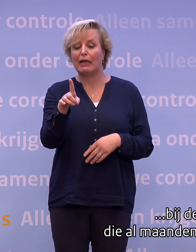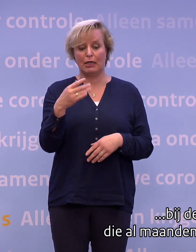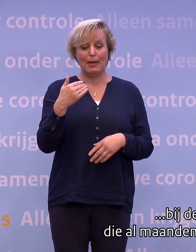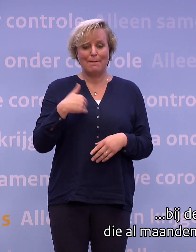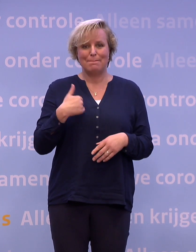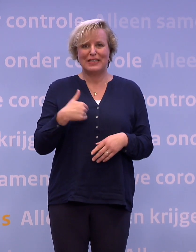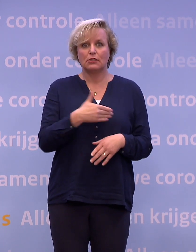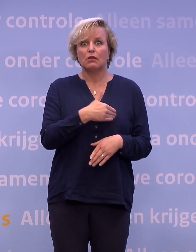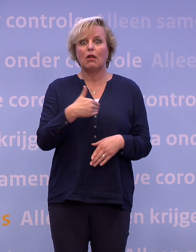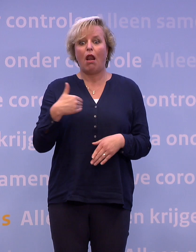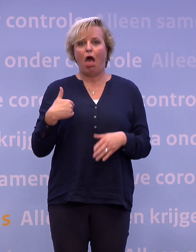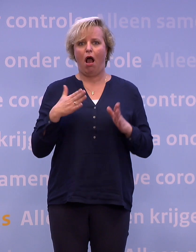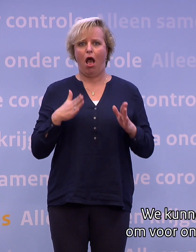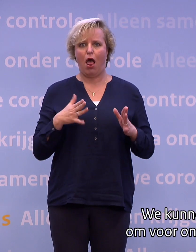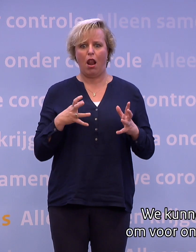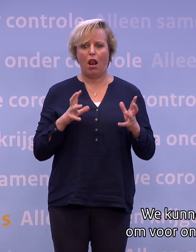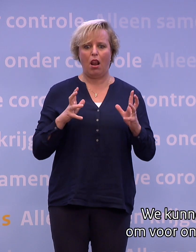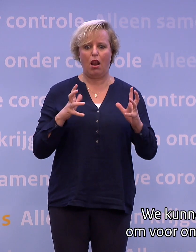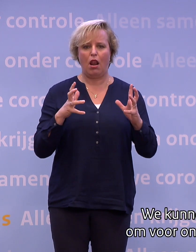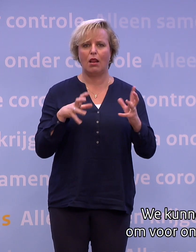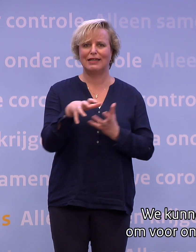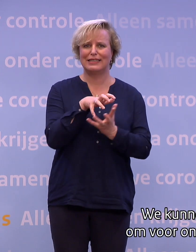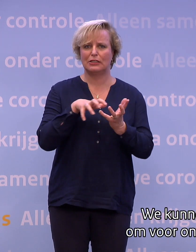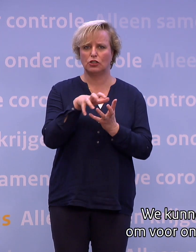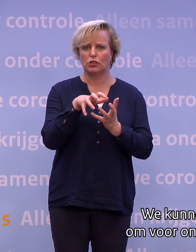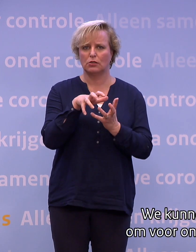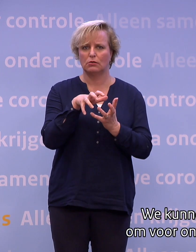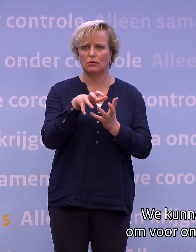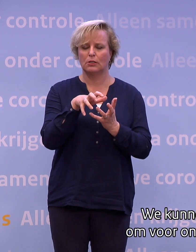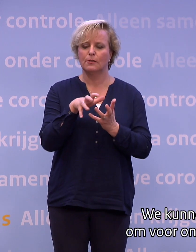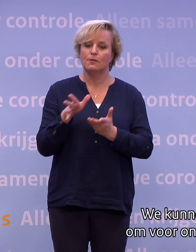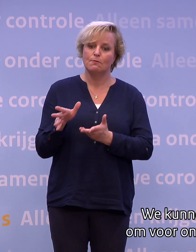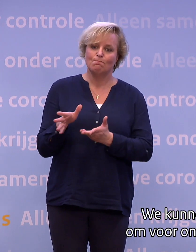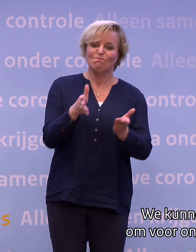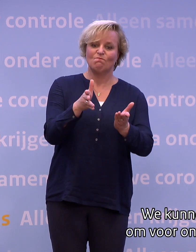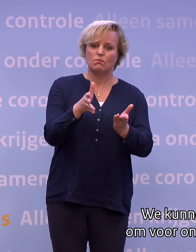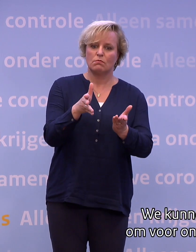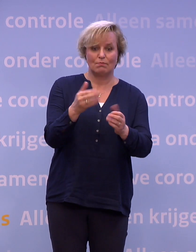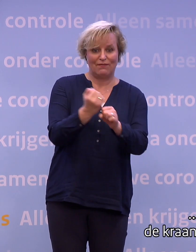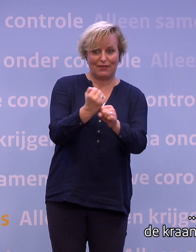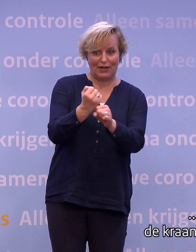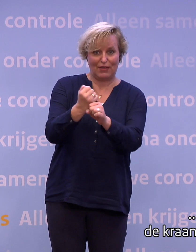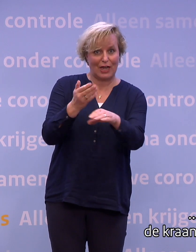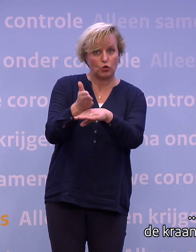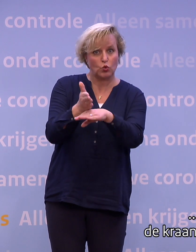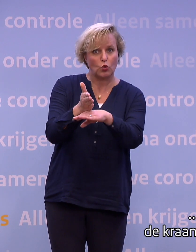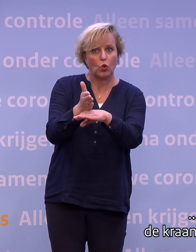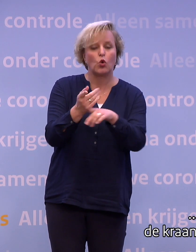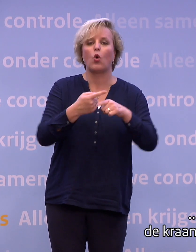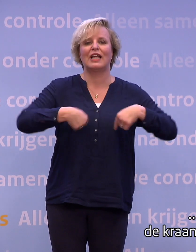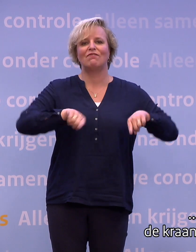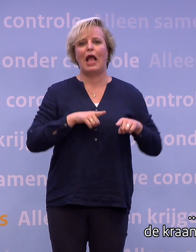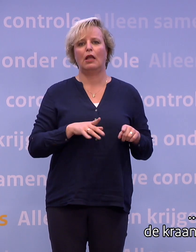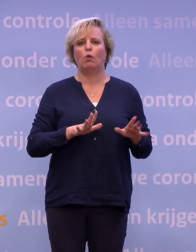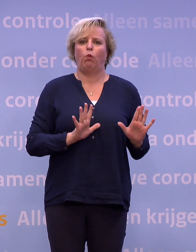crisisstand staan. We kunnen hen niet vragen om voor ons te blijven dweilen als we zelf de kraan